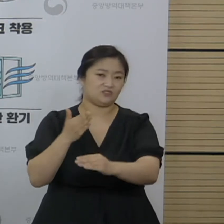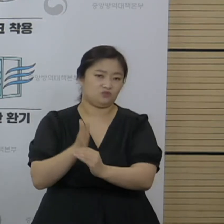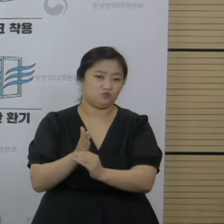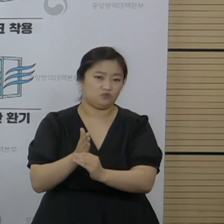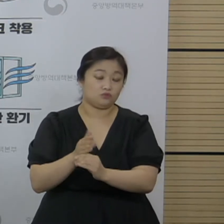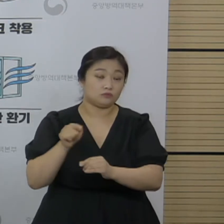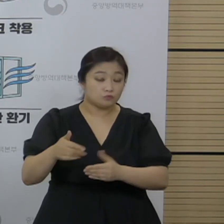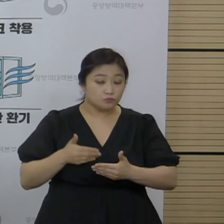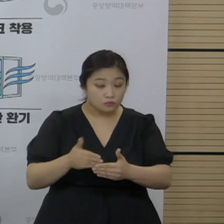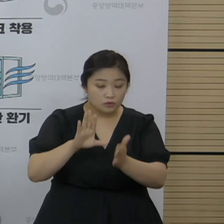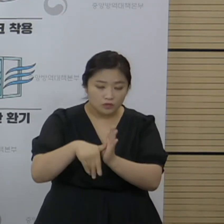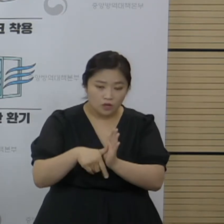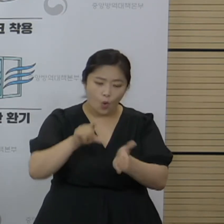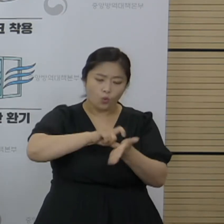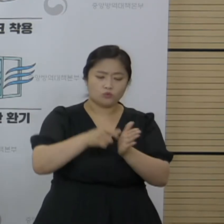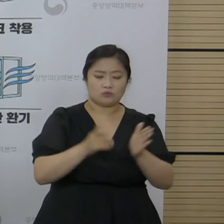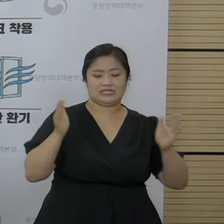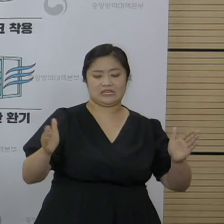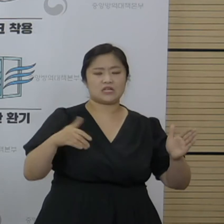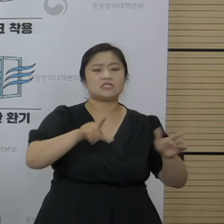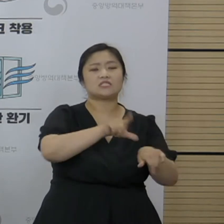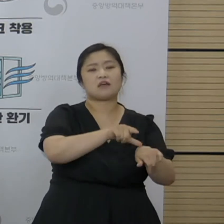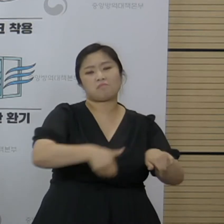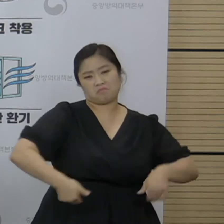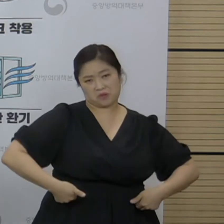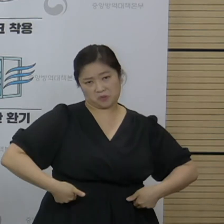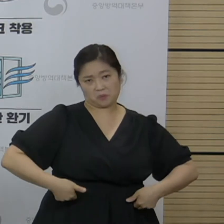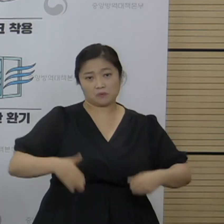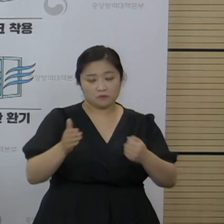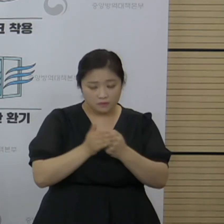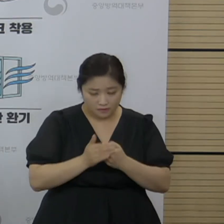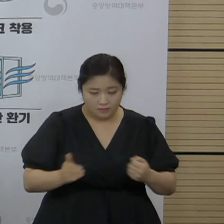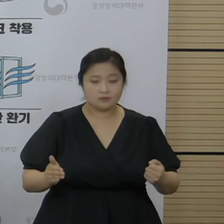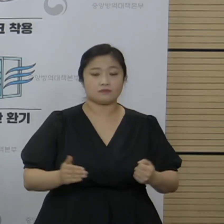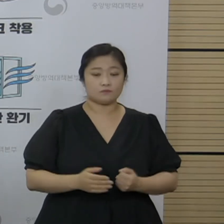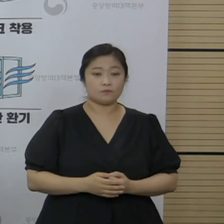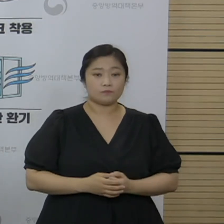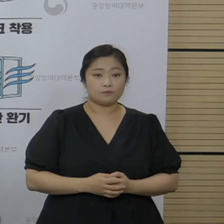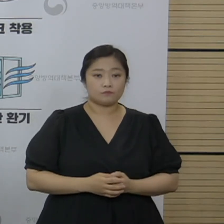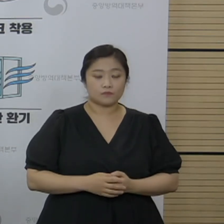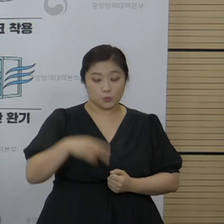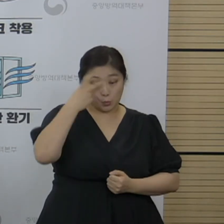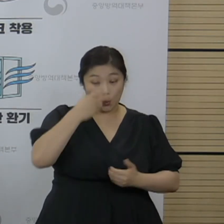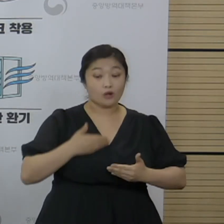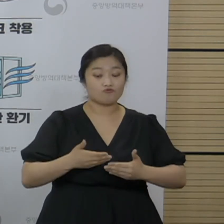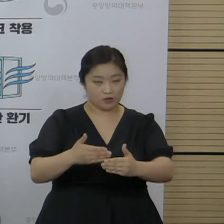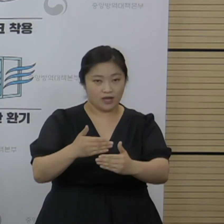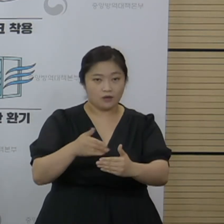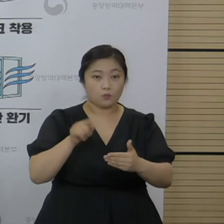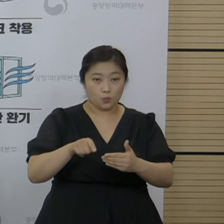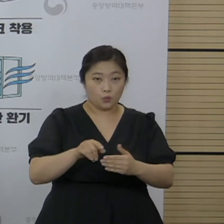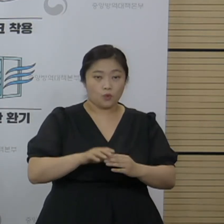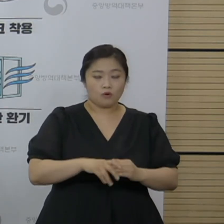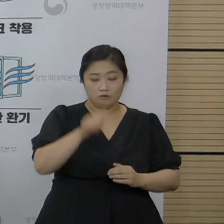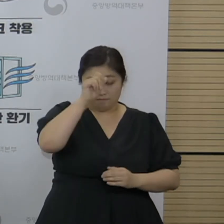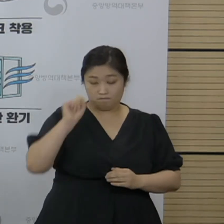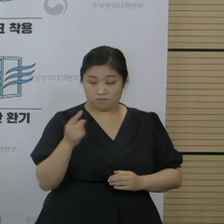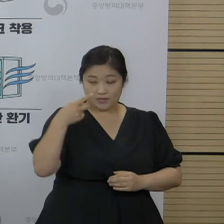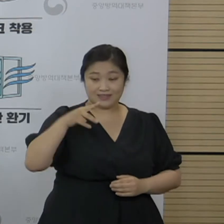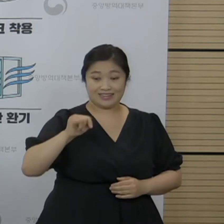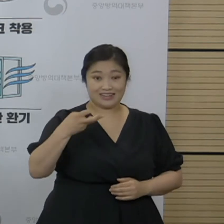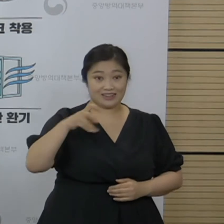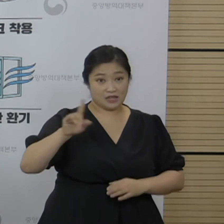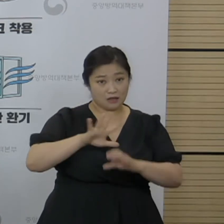변이 분석에는 일정 기간이 걸리기, 시간이 걸리기 때문에 조사 중에 있다. 델타 변이가 나올지